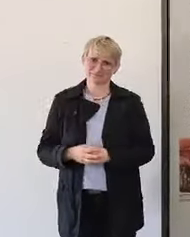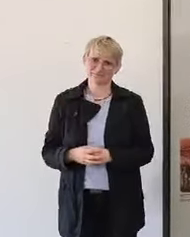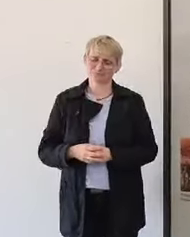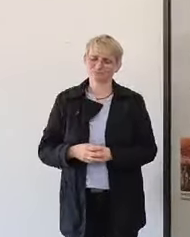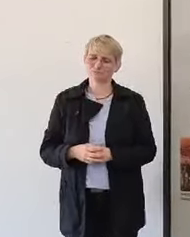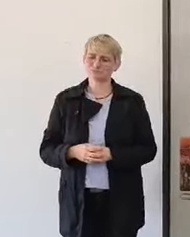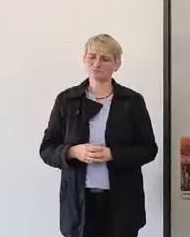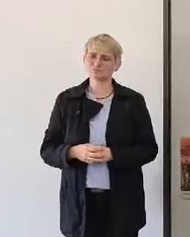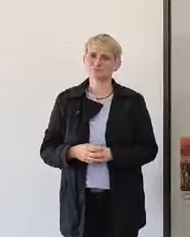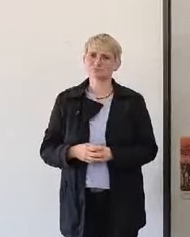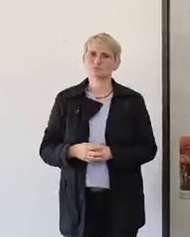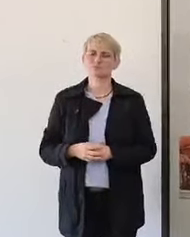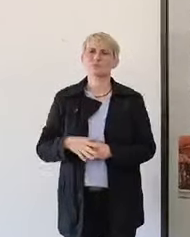David Ludwig Bloch enden.